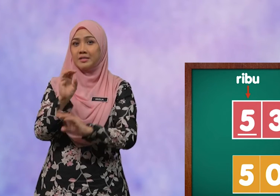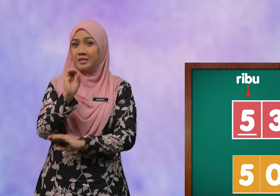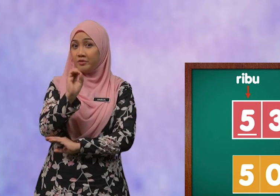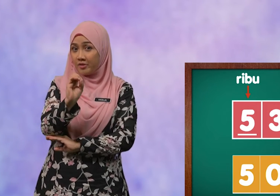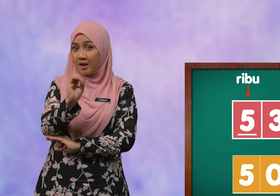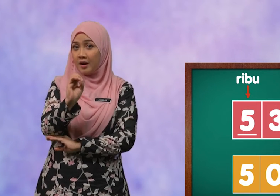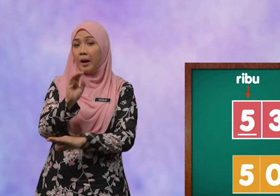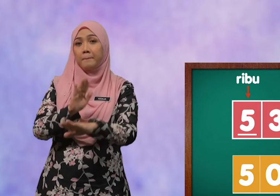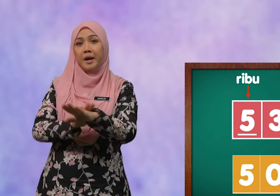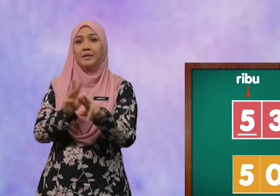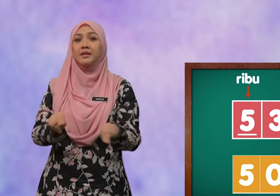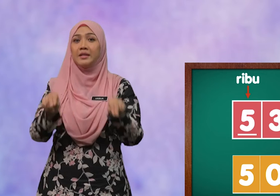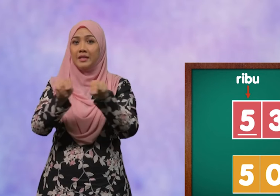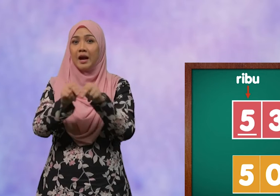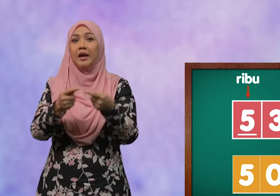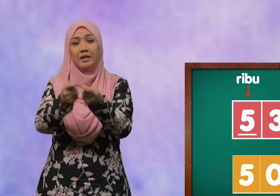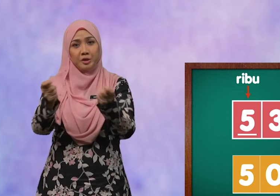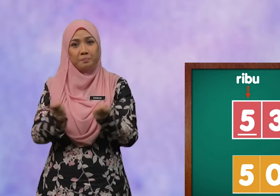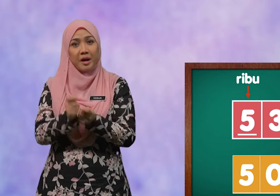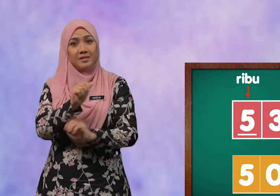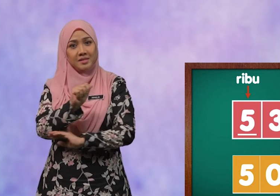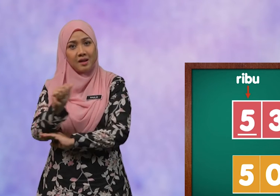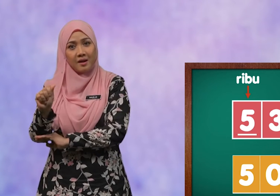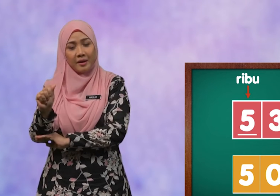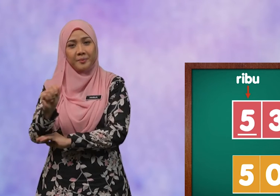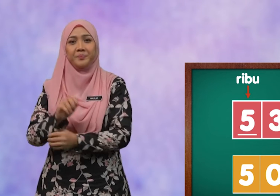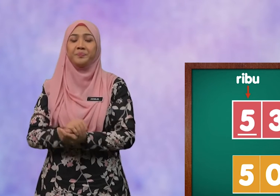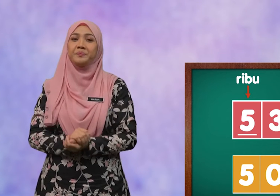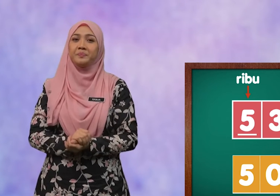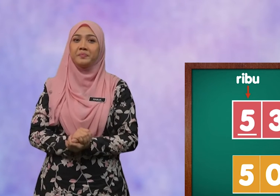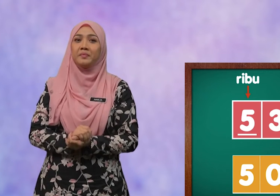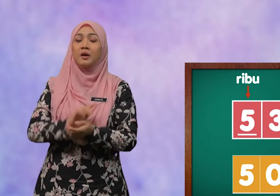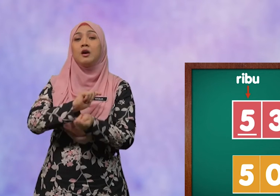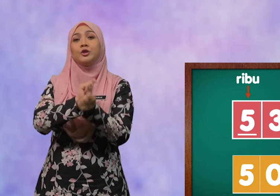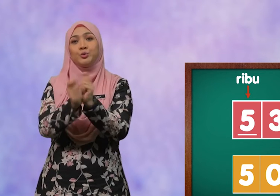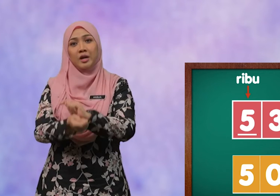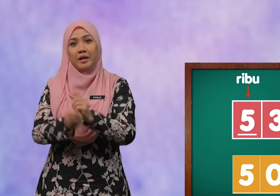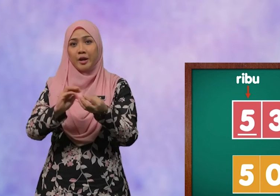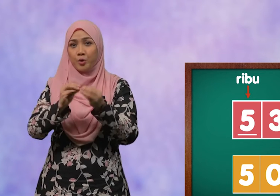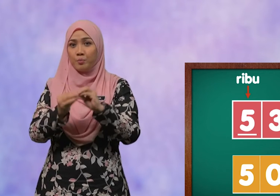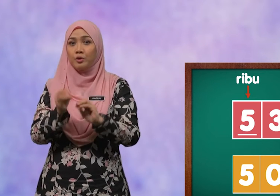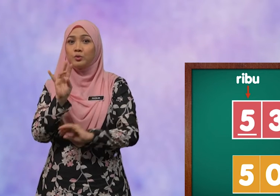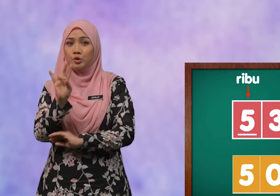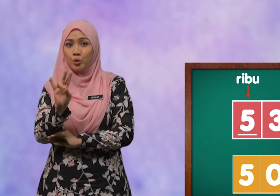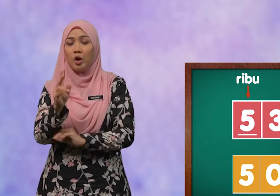sifar pada nilai tempat sah. Tukarkan nombor tiga